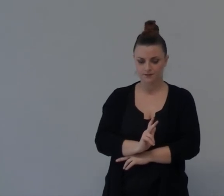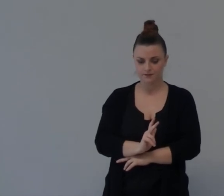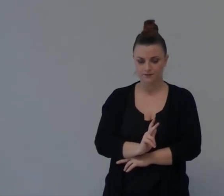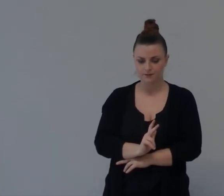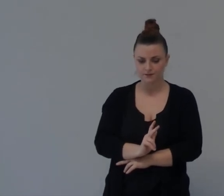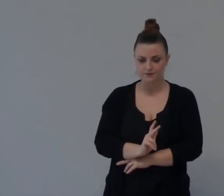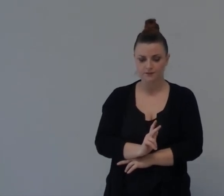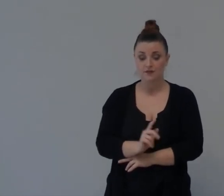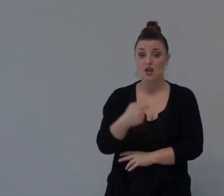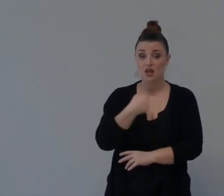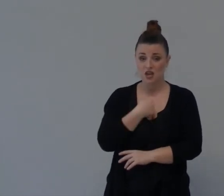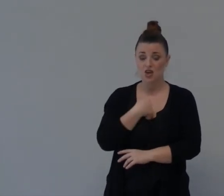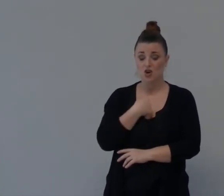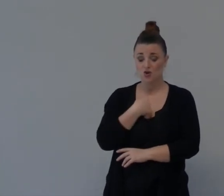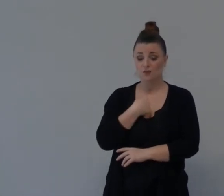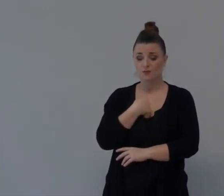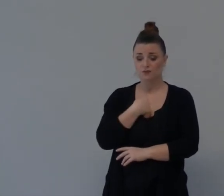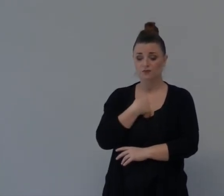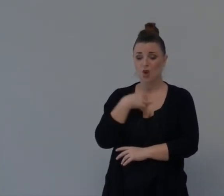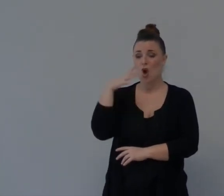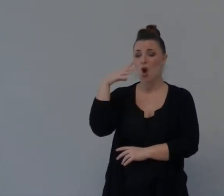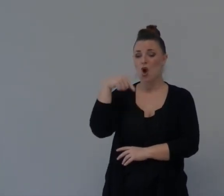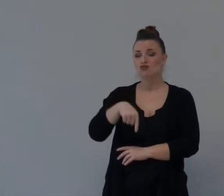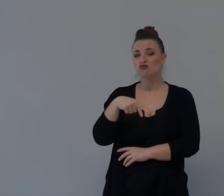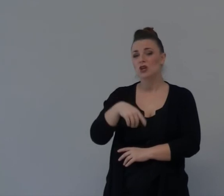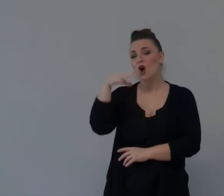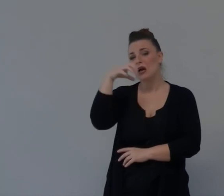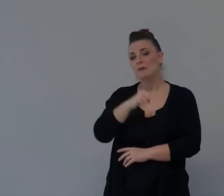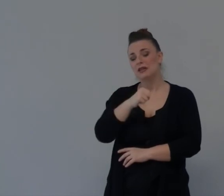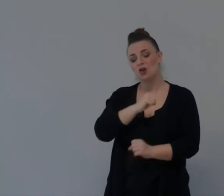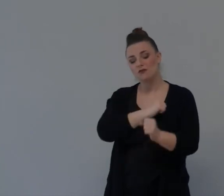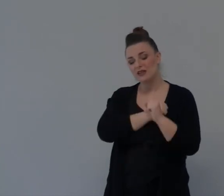Ho capito Che devo esercitare La fede Nel luogo Dove sto